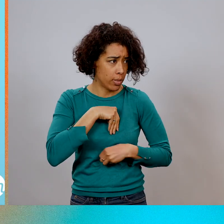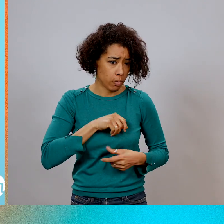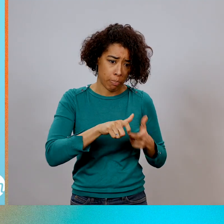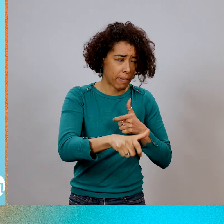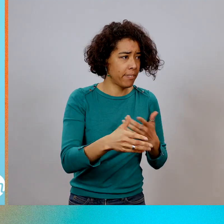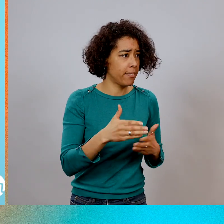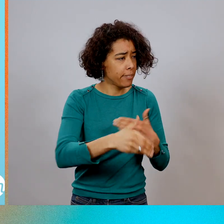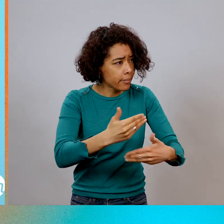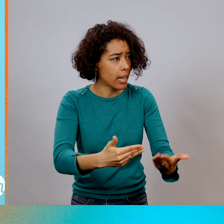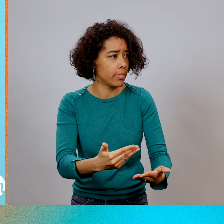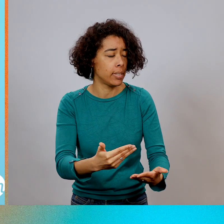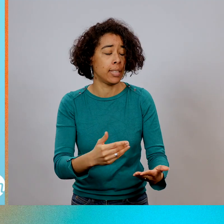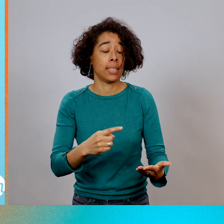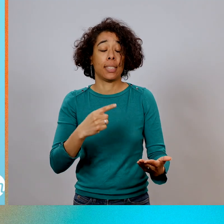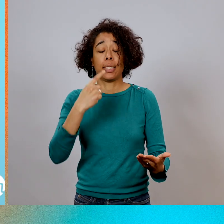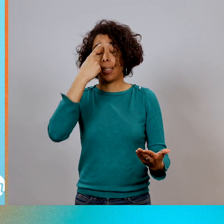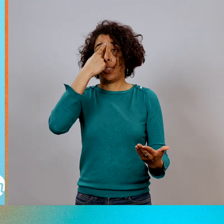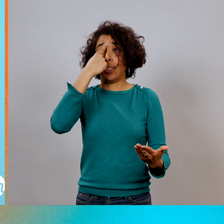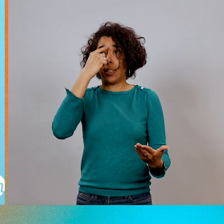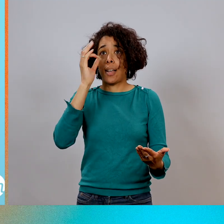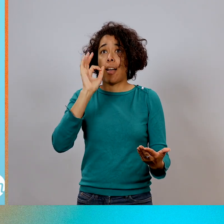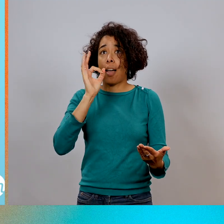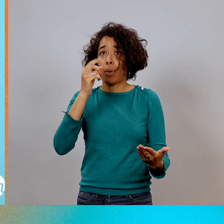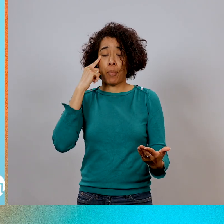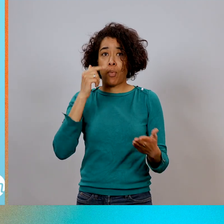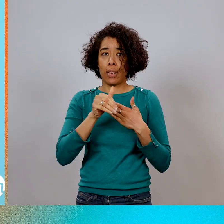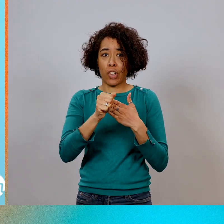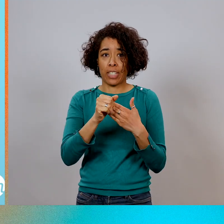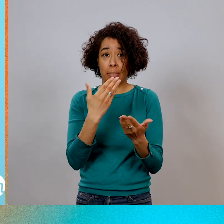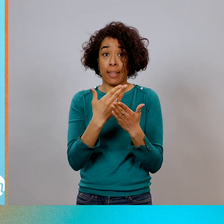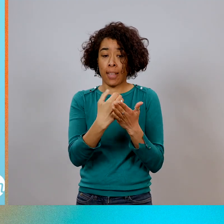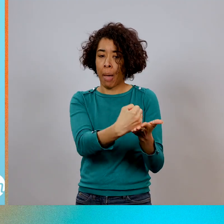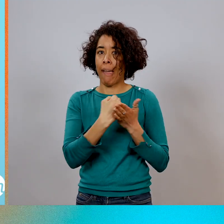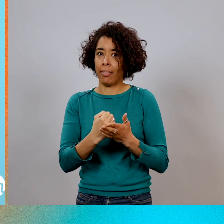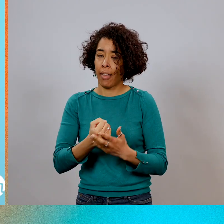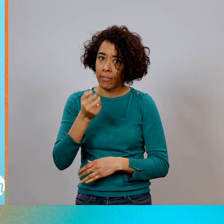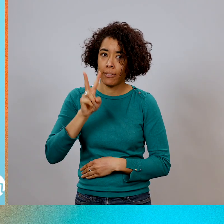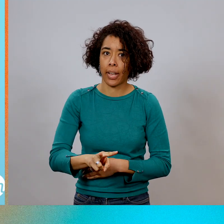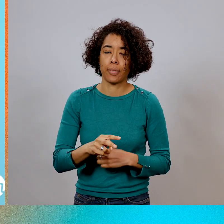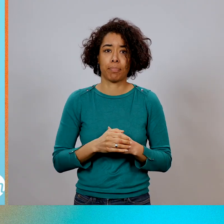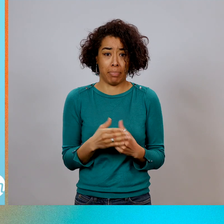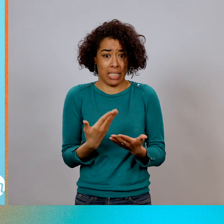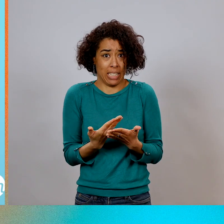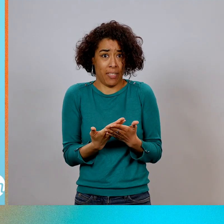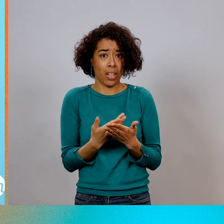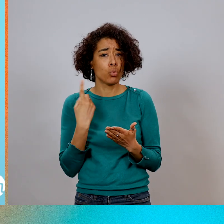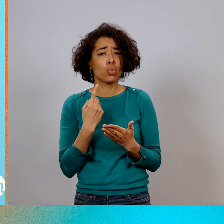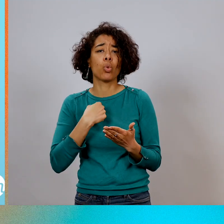» ça a été ma première, je pense, leçon de leadership dans ma vie. Et c'est ça, la réalité. Parce que c'est vrai, on a toujours des excuses. Si